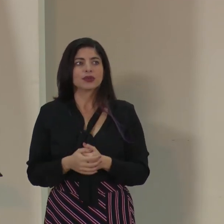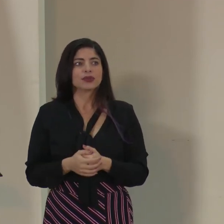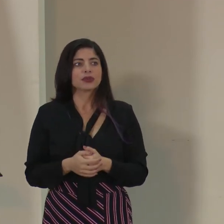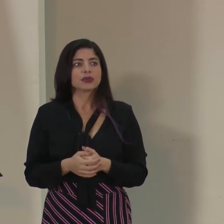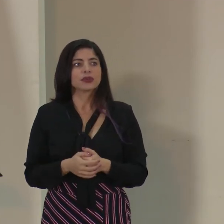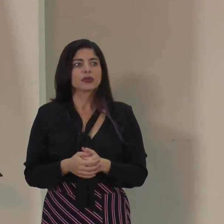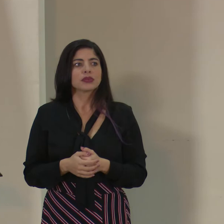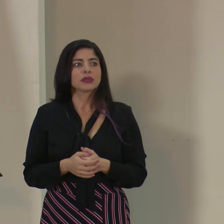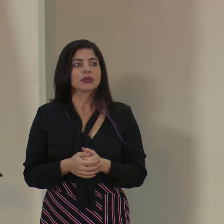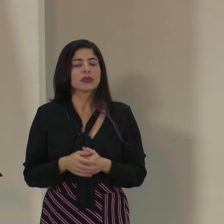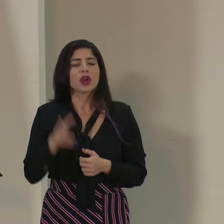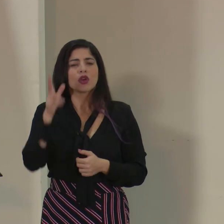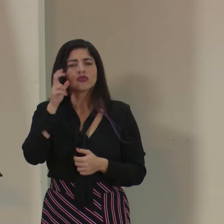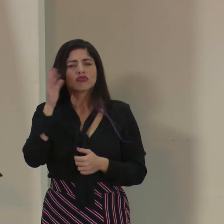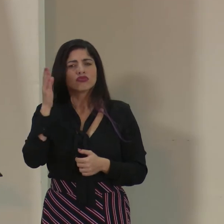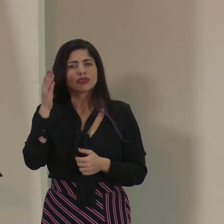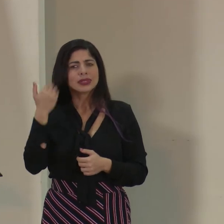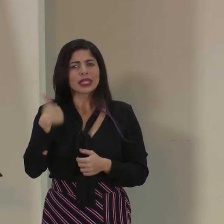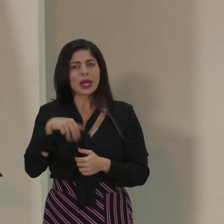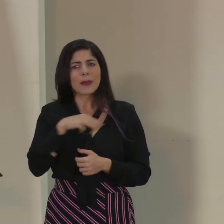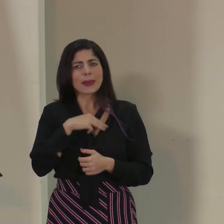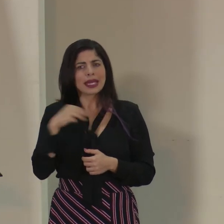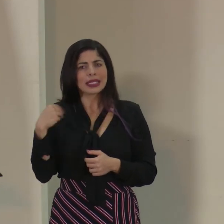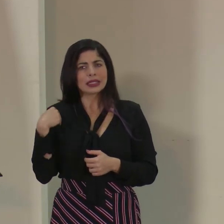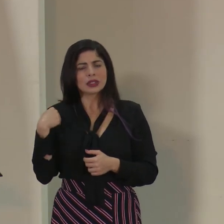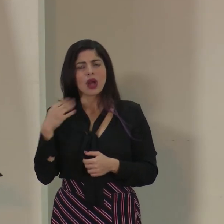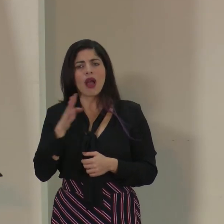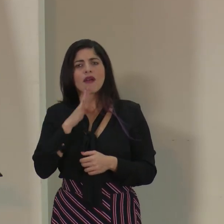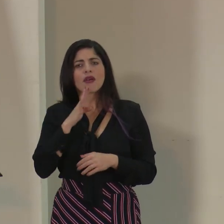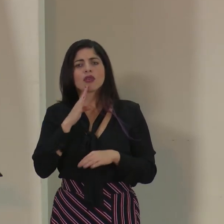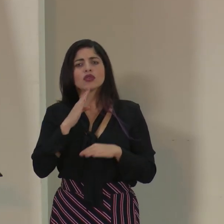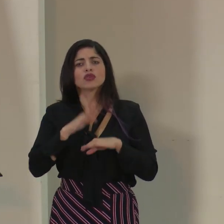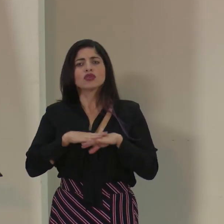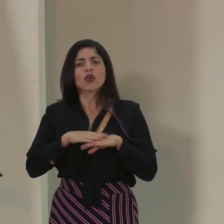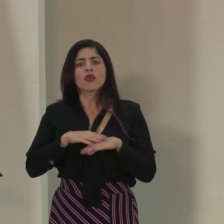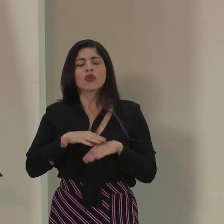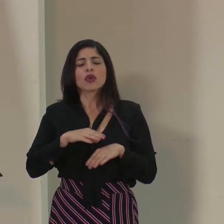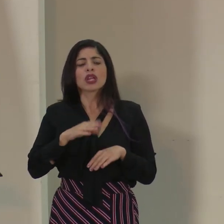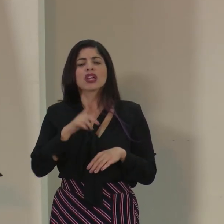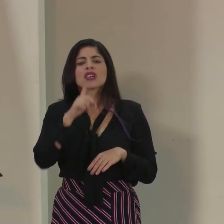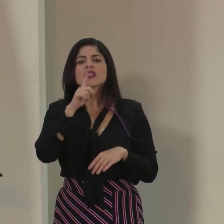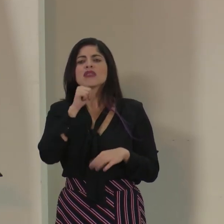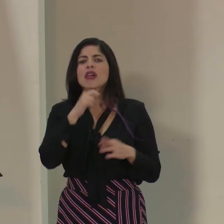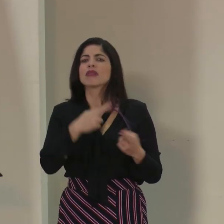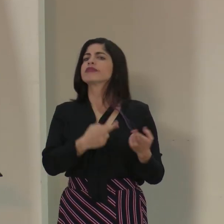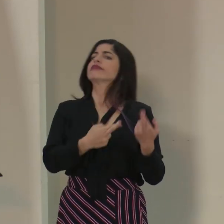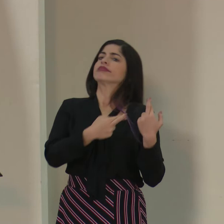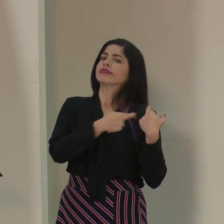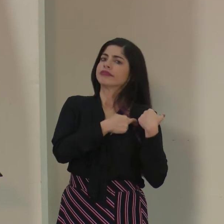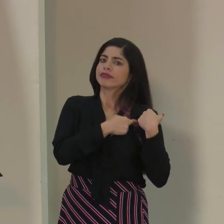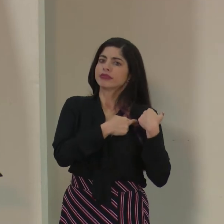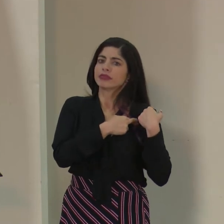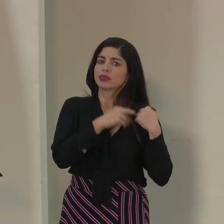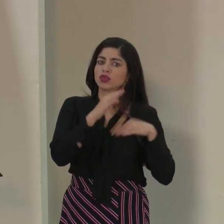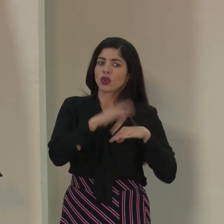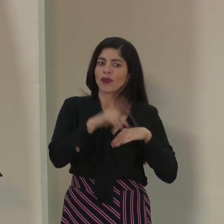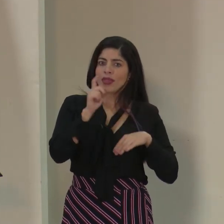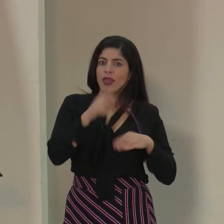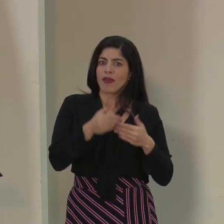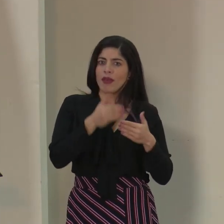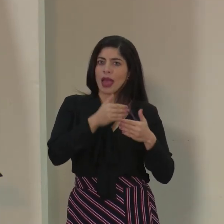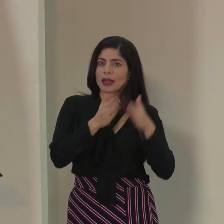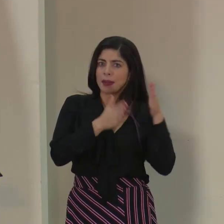Hoyendo el señor ministro, en cuanto a las cuotas de responsabilidad y el estar preparados,